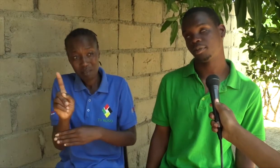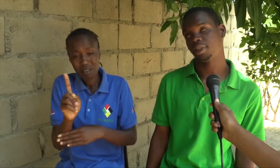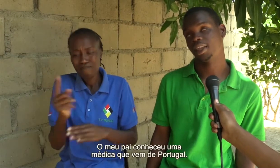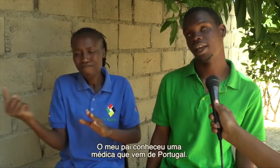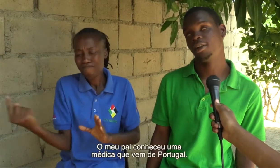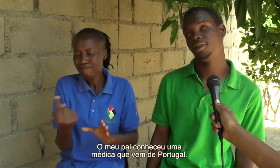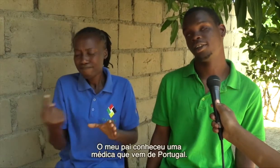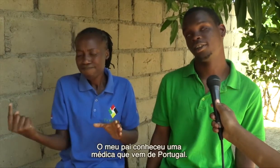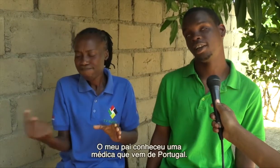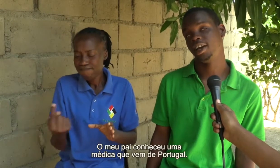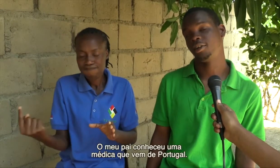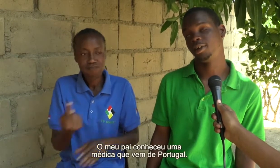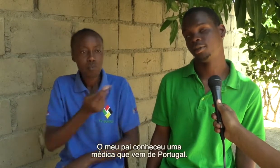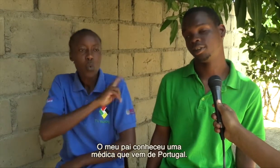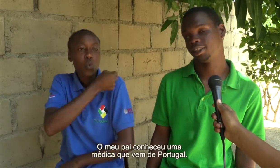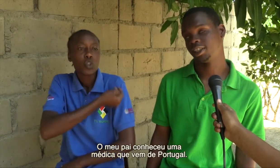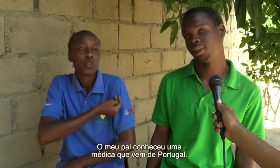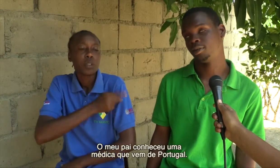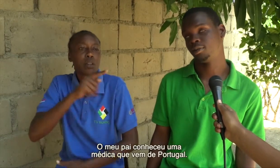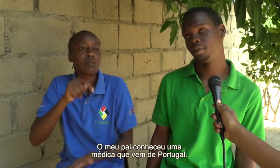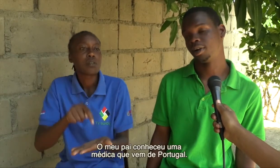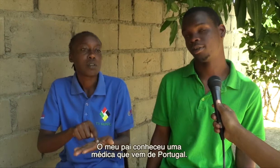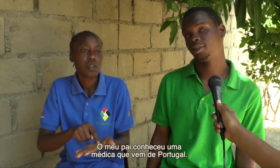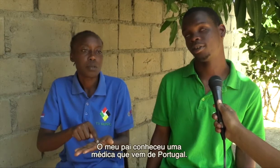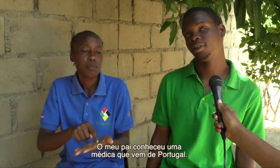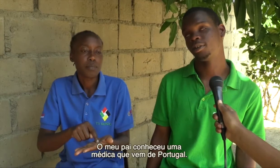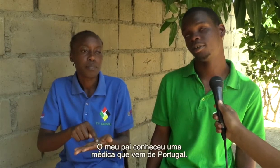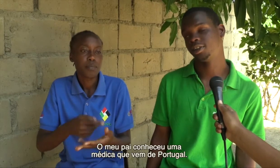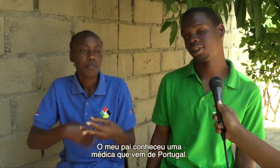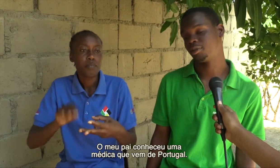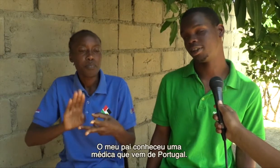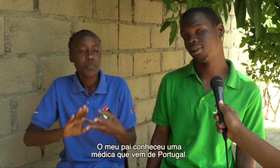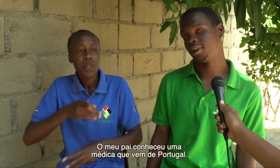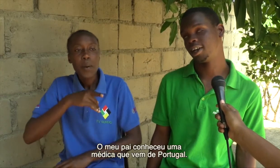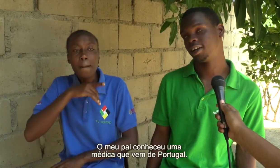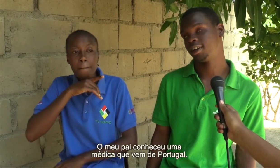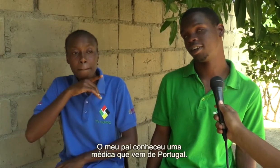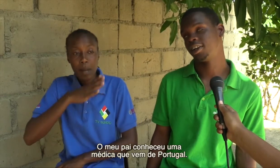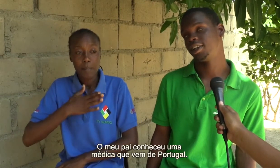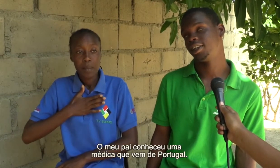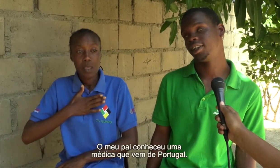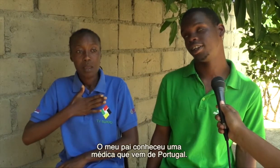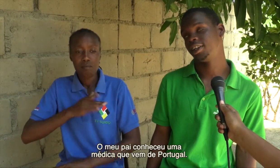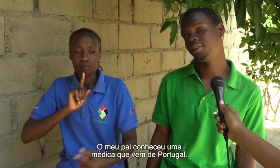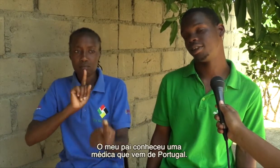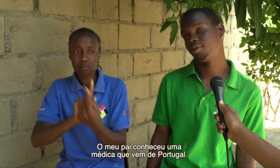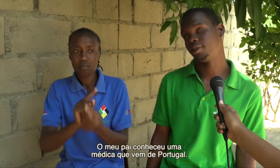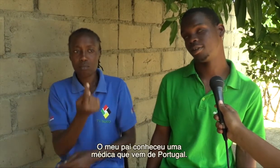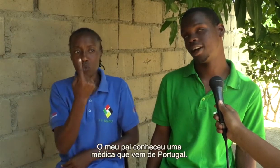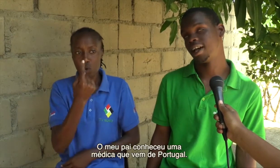É quando, é quando conheci o papá. Conheceu uma doutora que vem de Portugal.